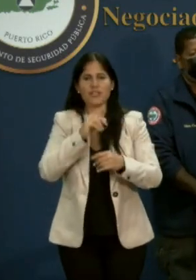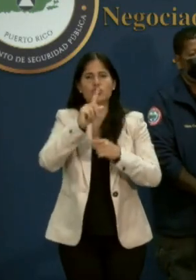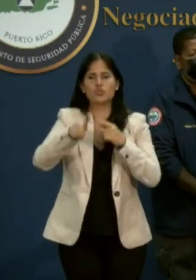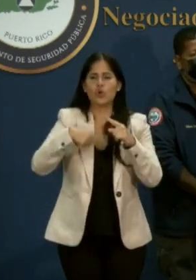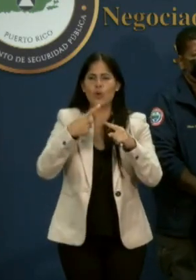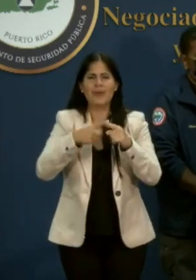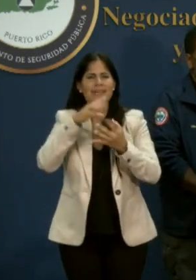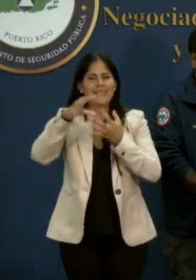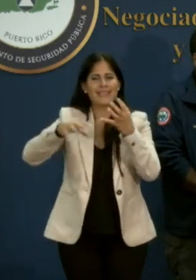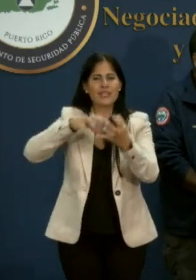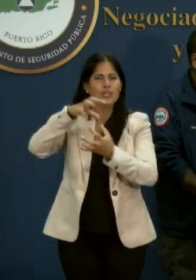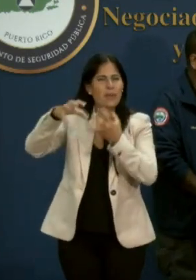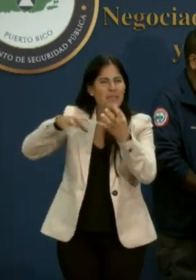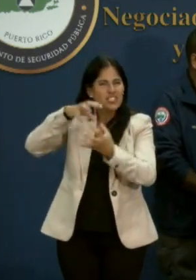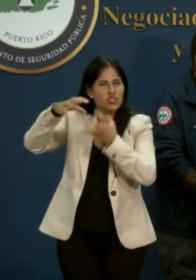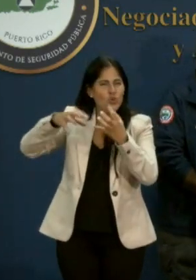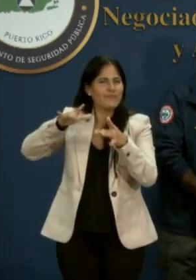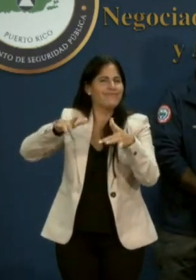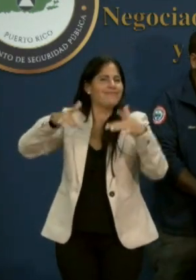Grace.